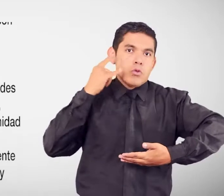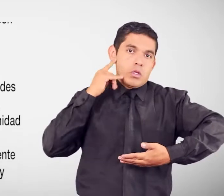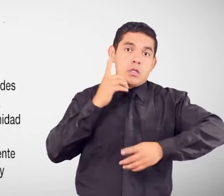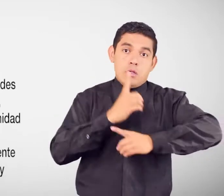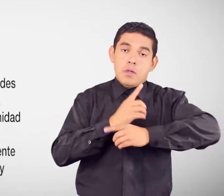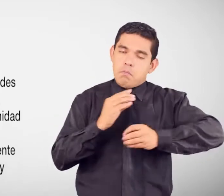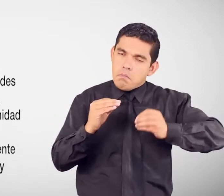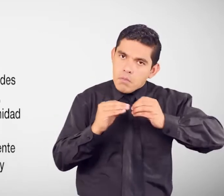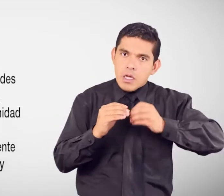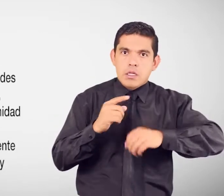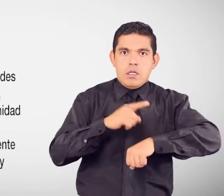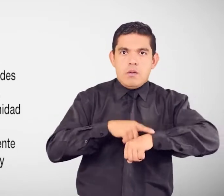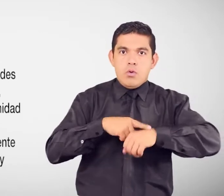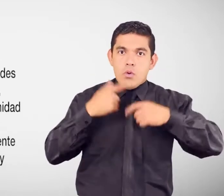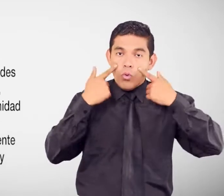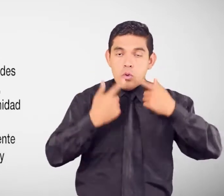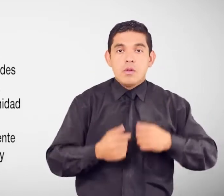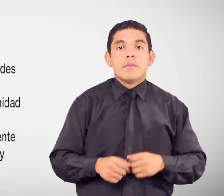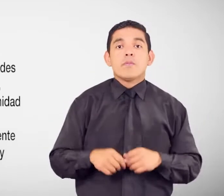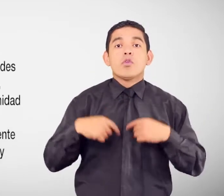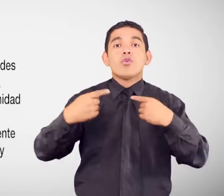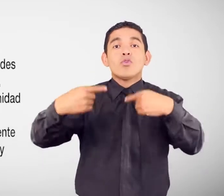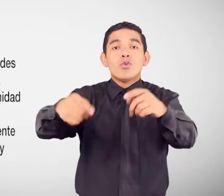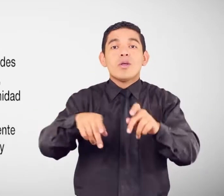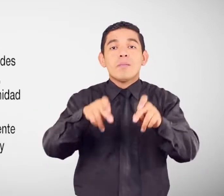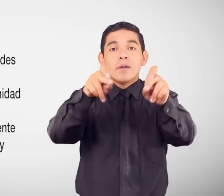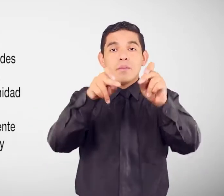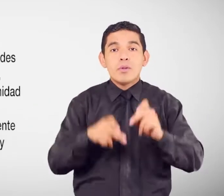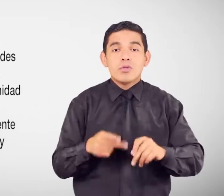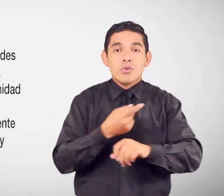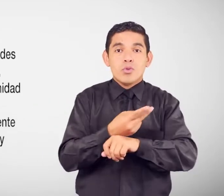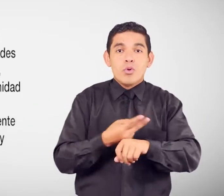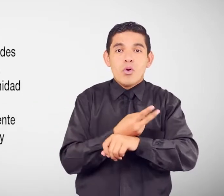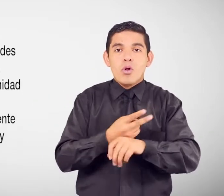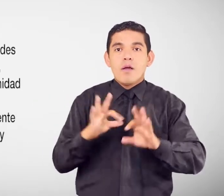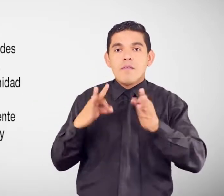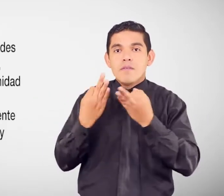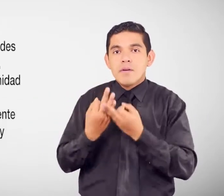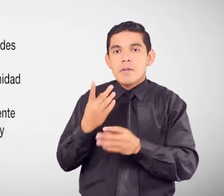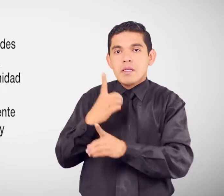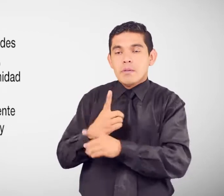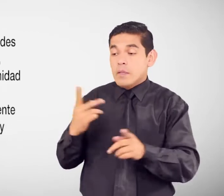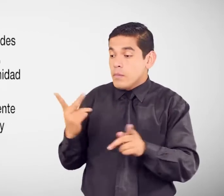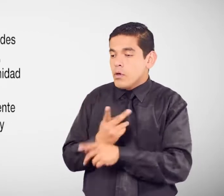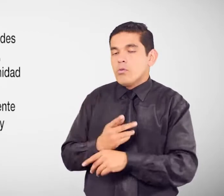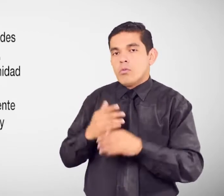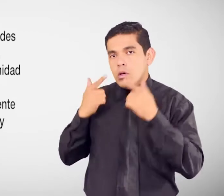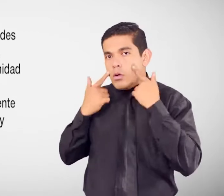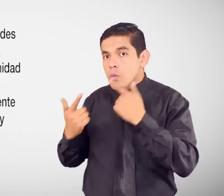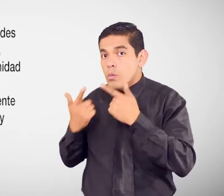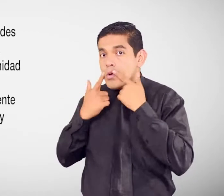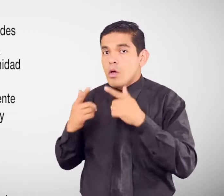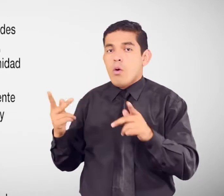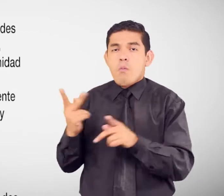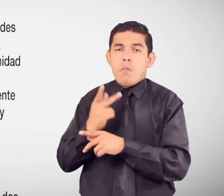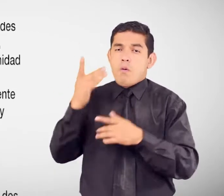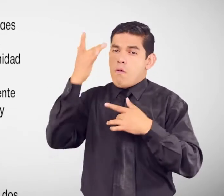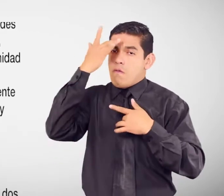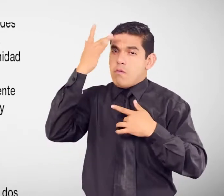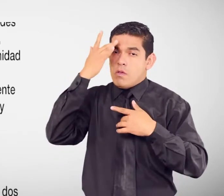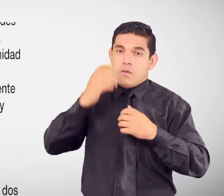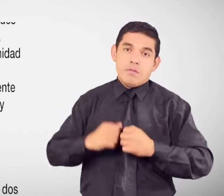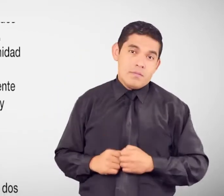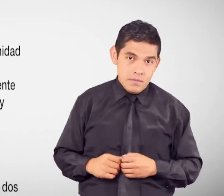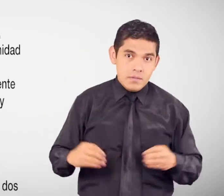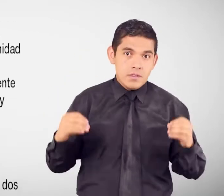Permiso de dos horas diarias Para el cuidado de familiares con discapacidades severas O enfermedades catastróficas Dentro